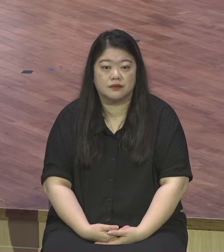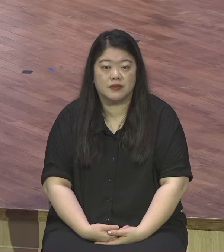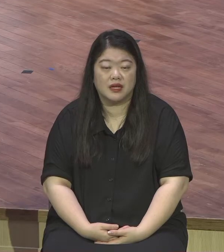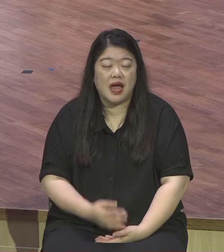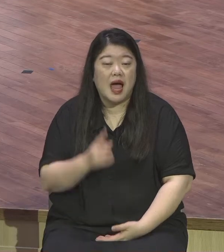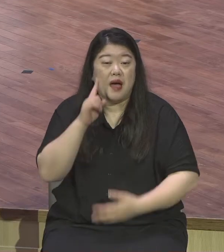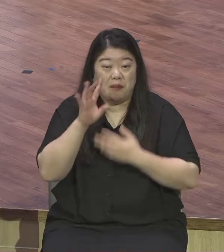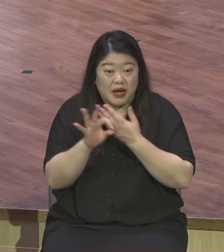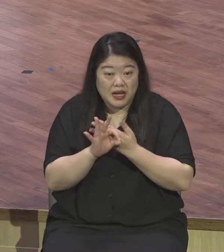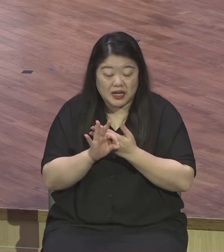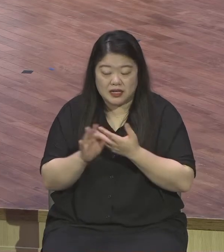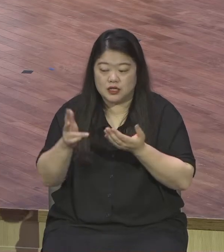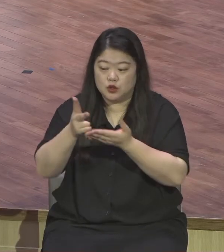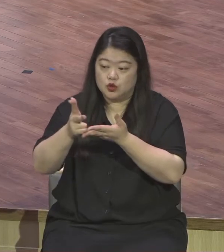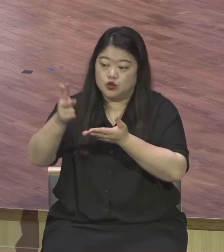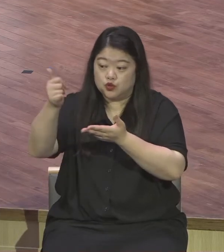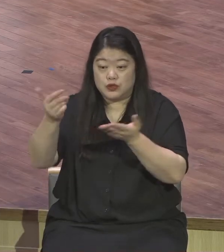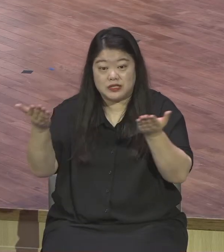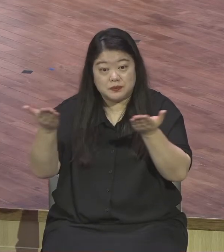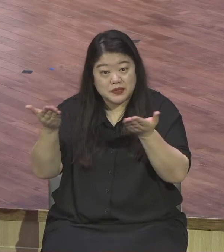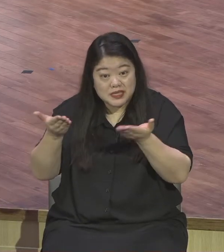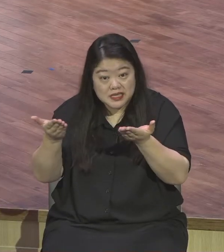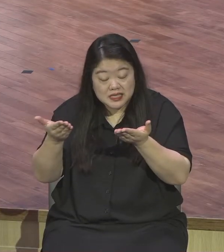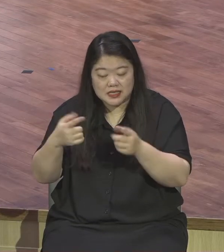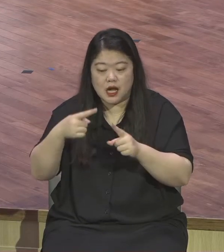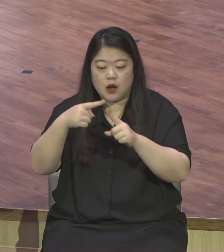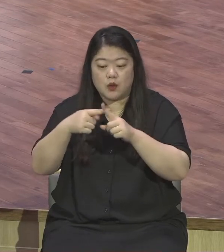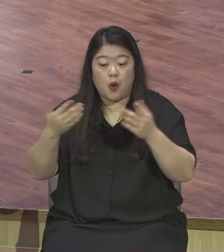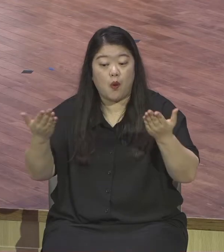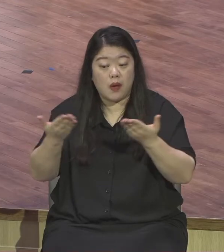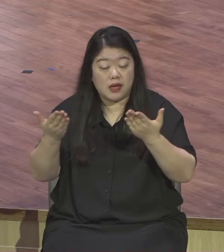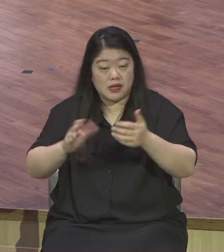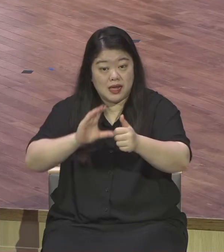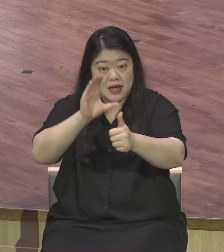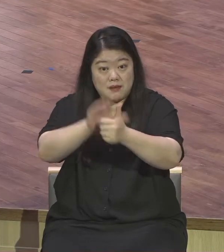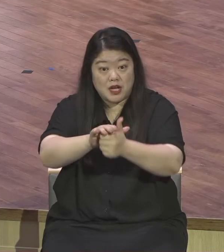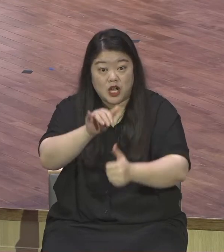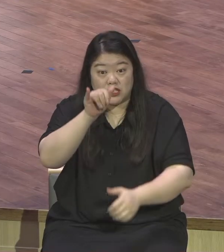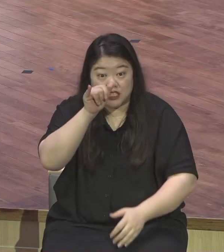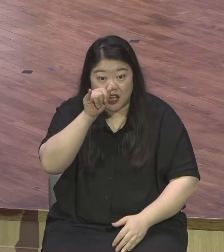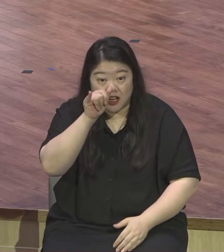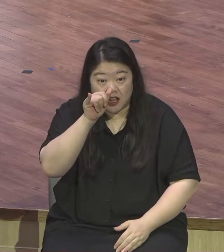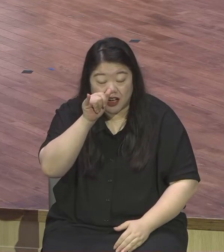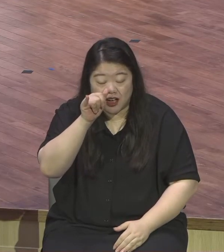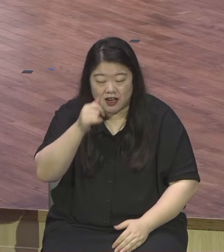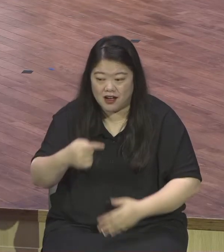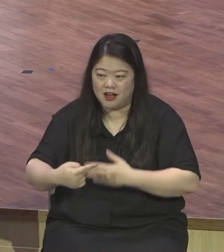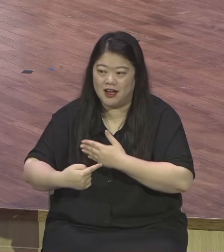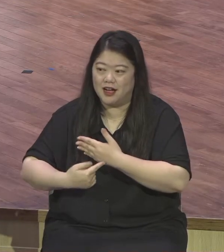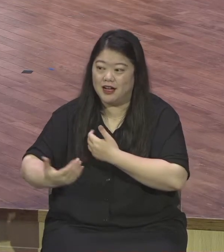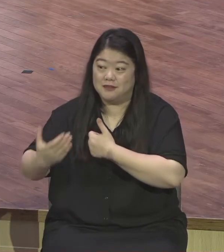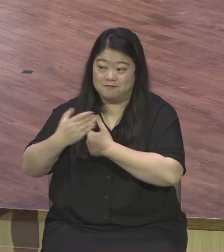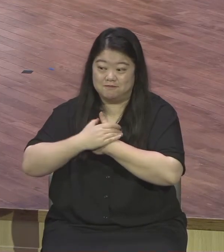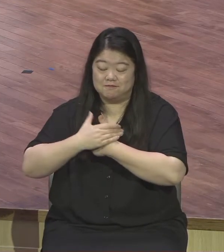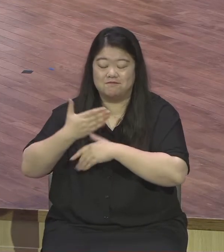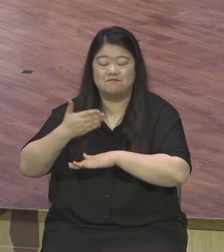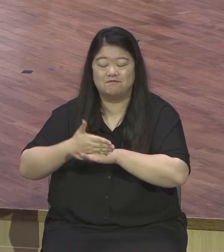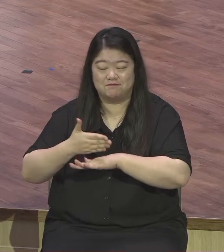주의 일에 올인하시기 바랍니다 주의 일에 다른 계산하지 마시고 즉시